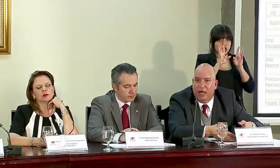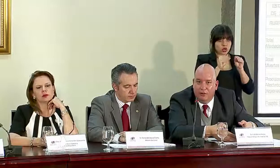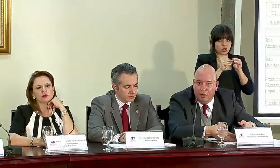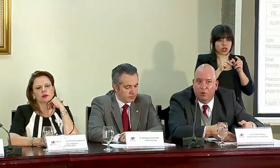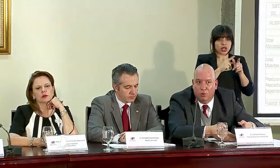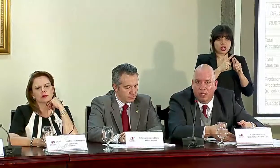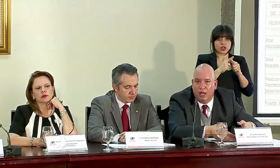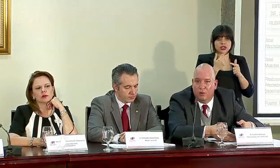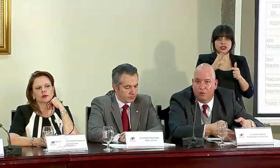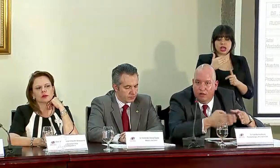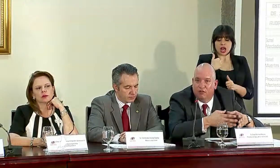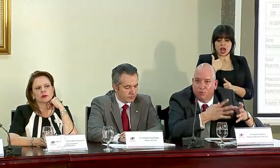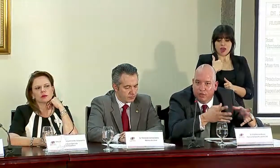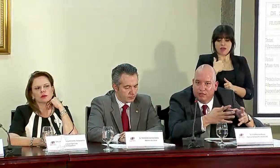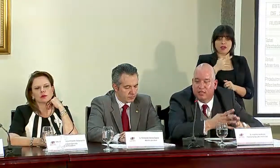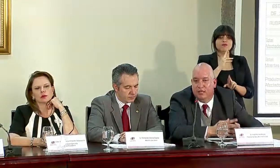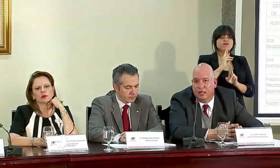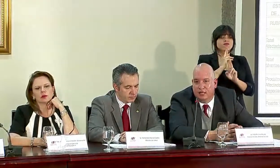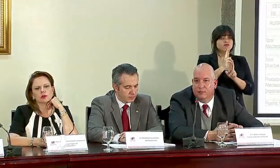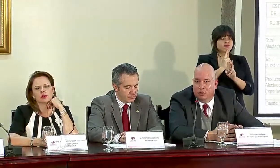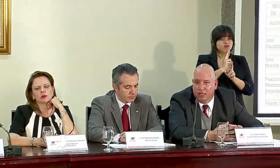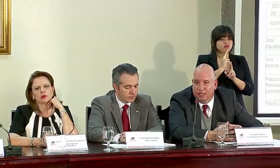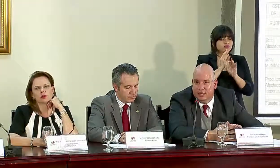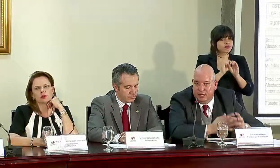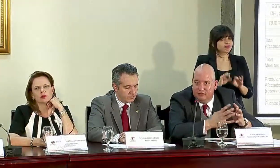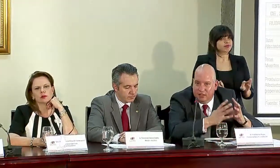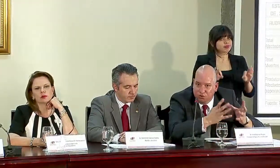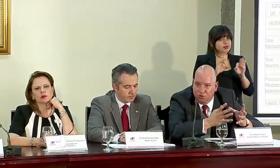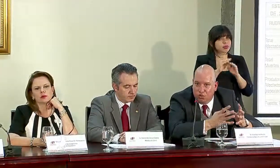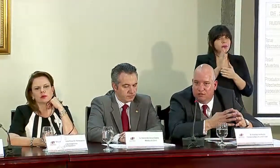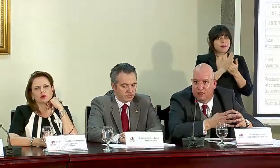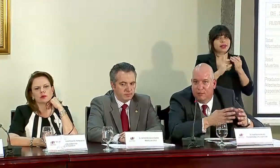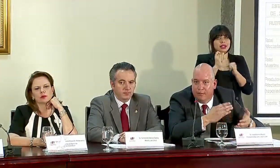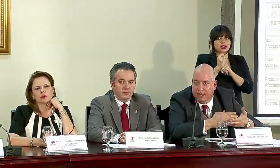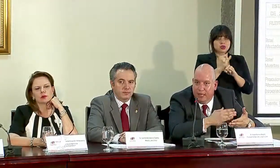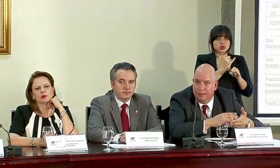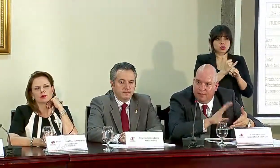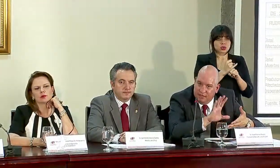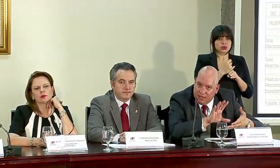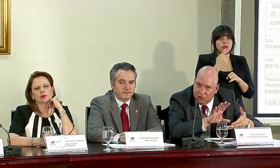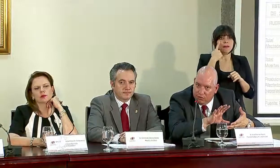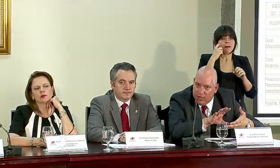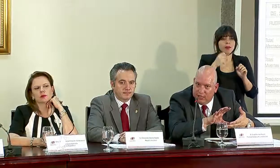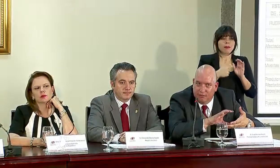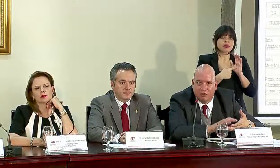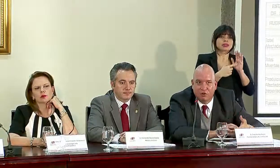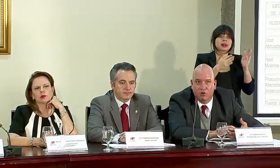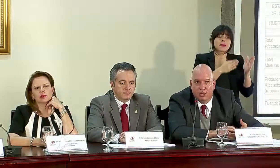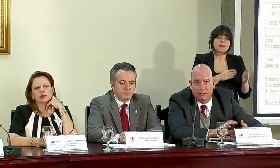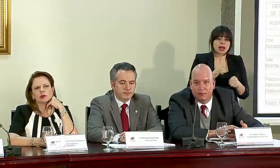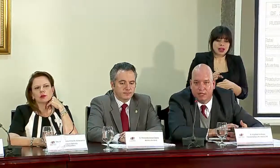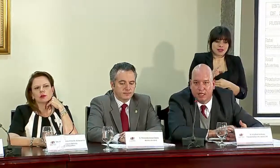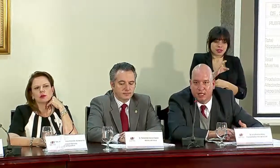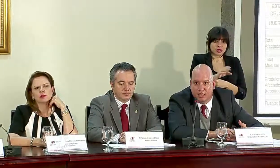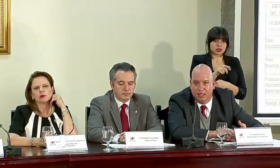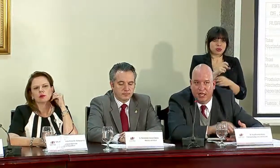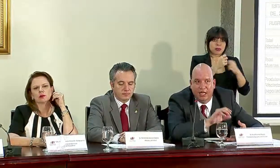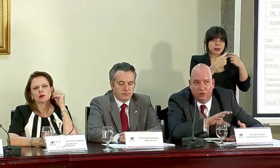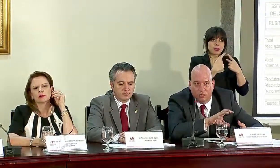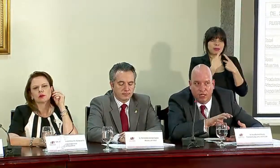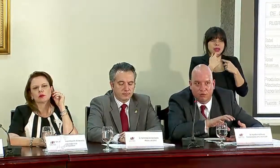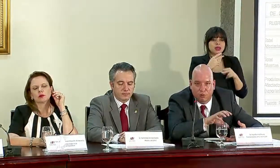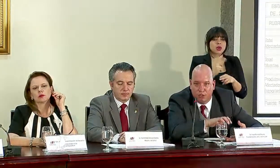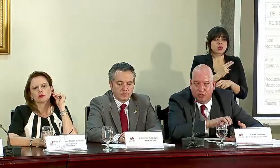O sea, ha habido una respuesta importante de las instituciones para presentar los planes de inversión que permitan